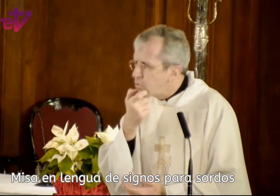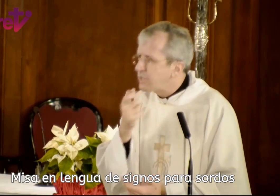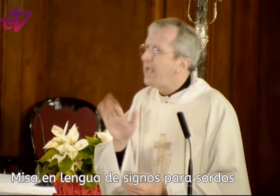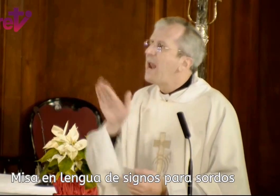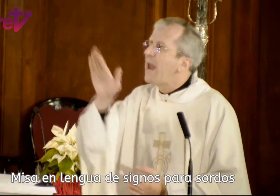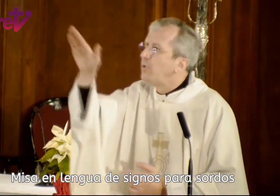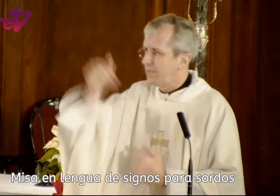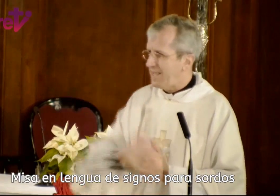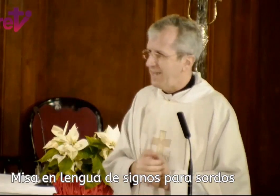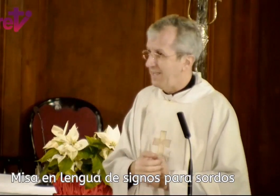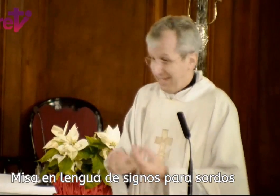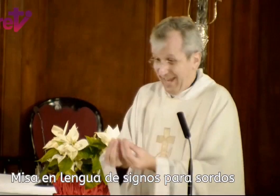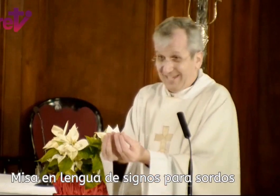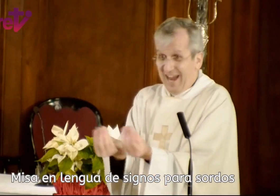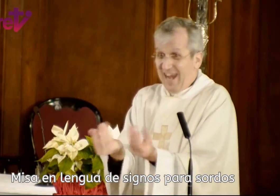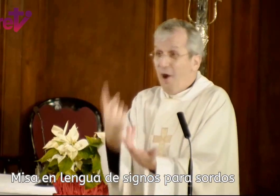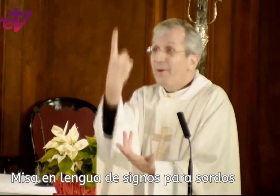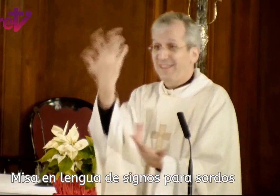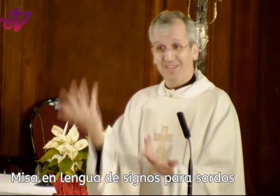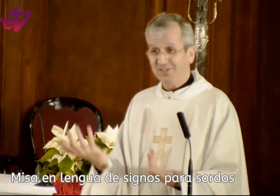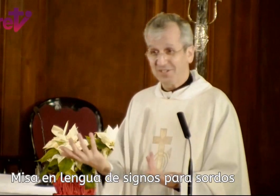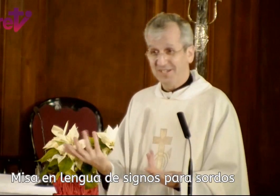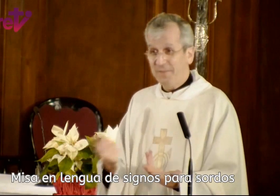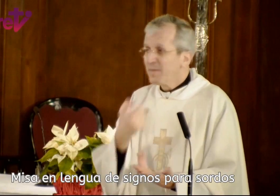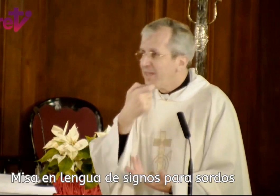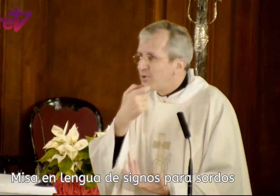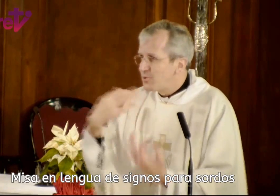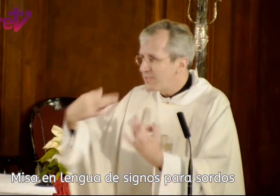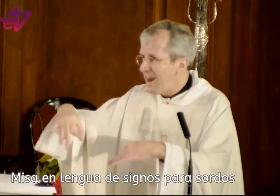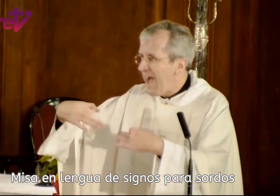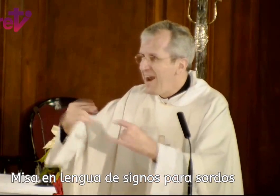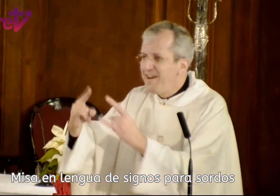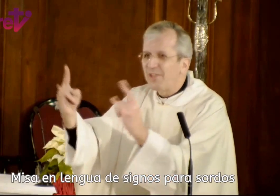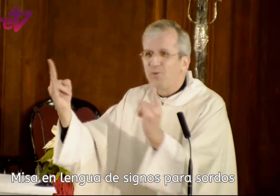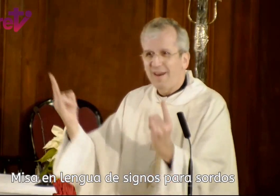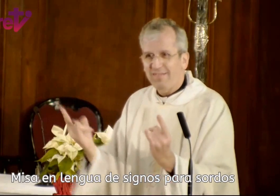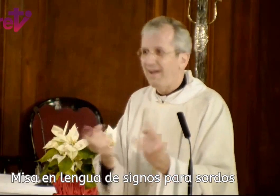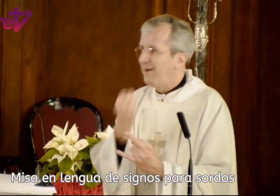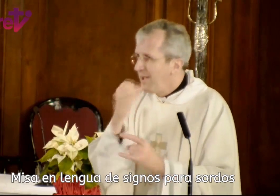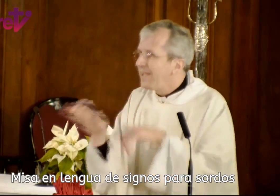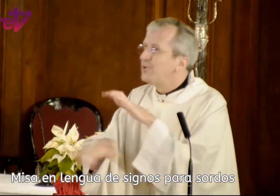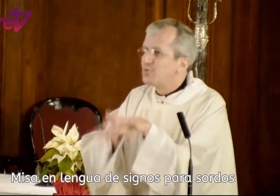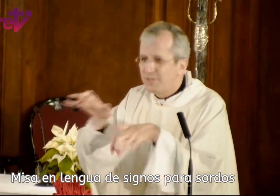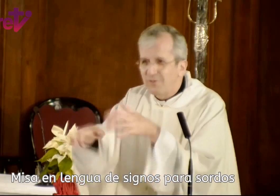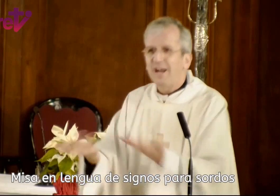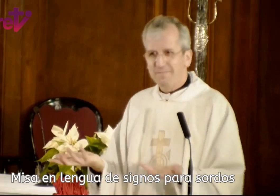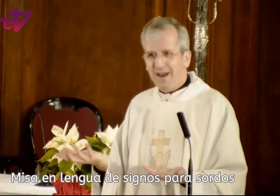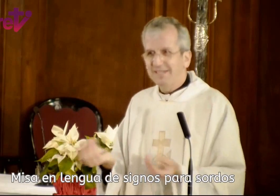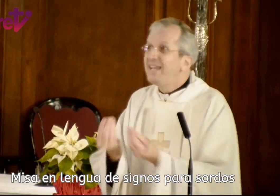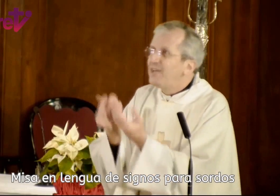guste la montaña, es la obra de Dios, que nos guste la naturaleza, que nos gusten los animales, que